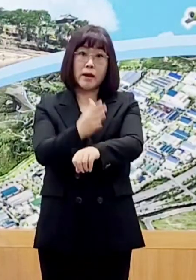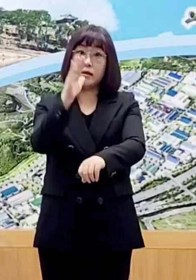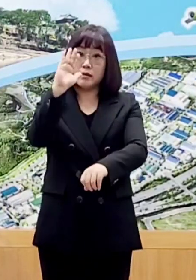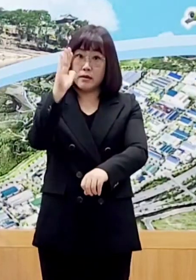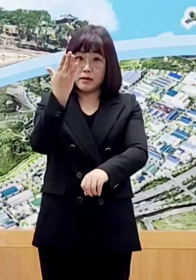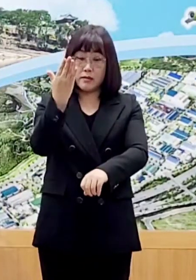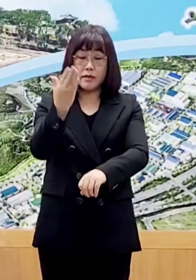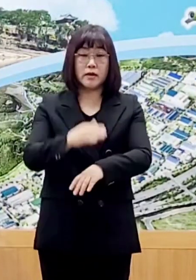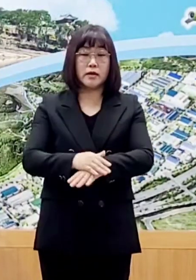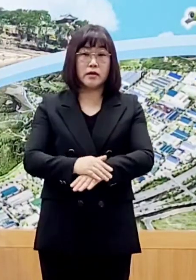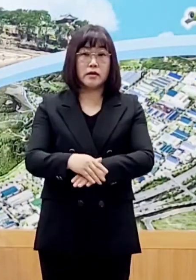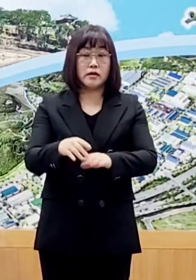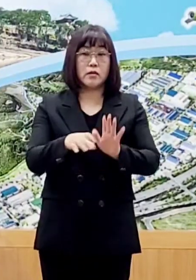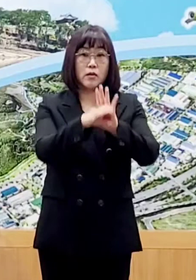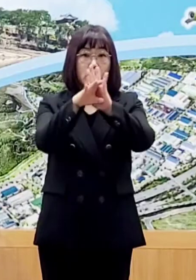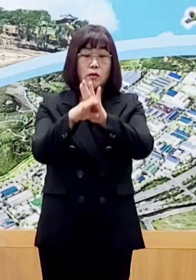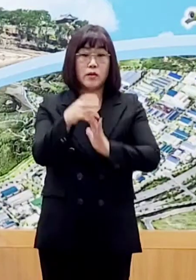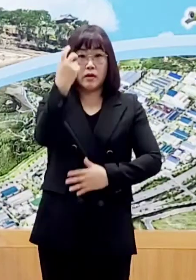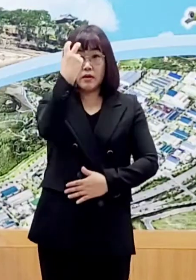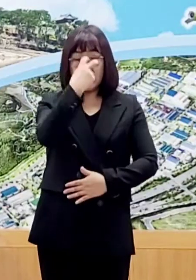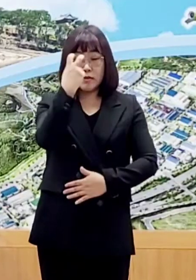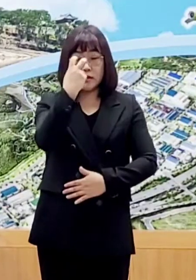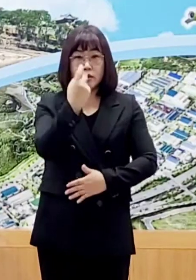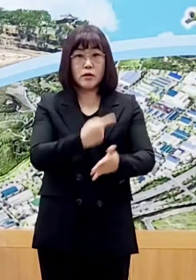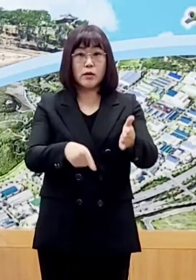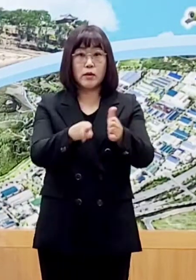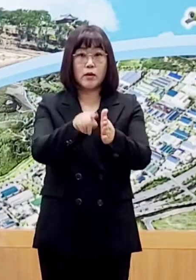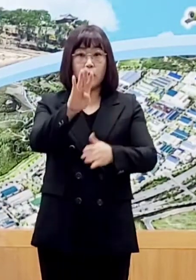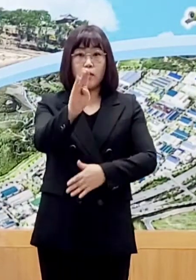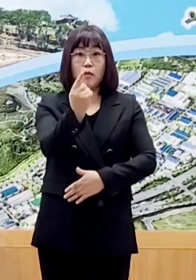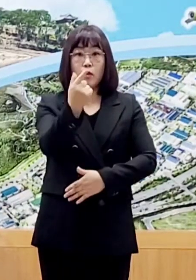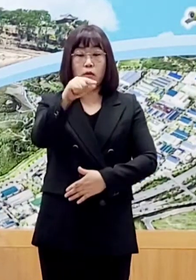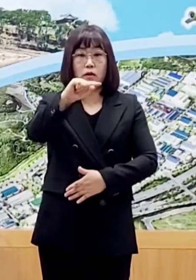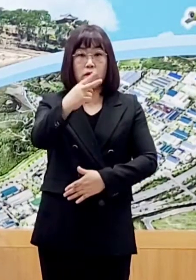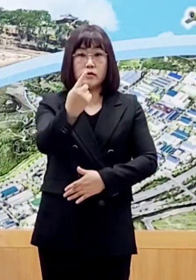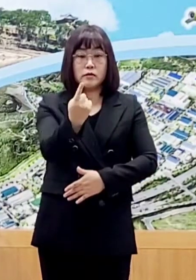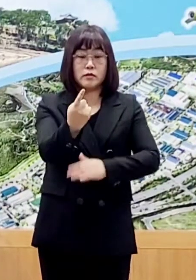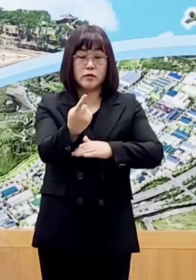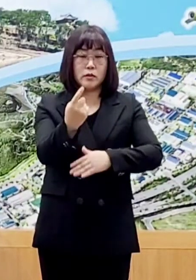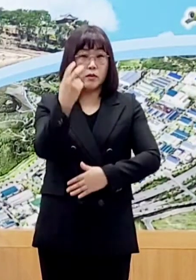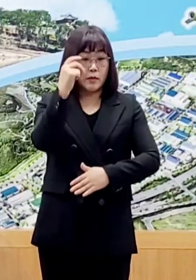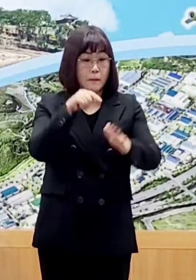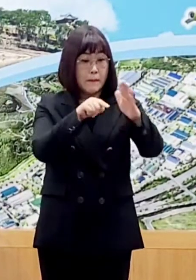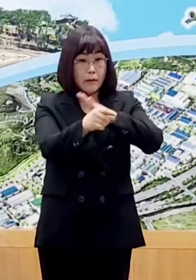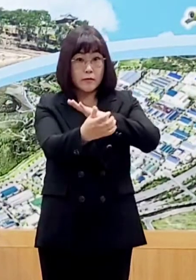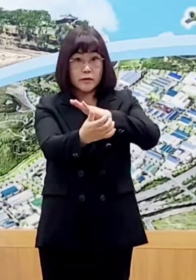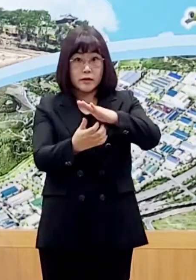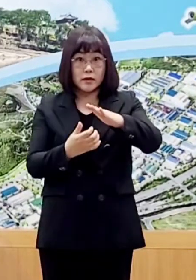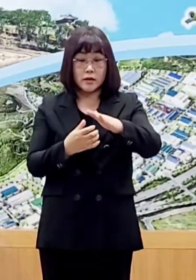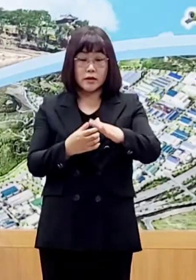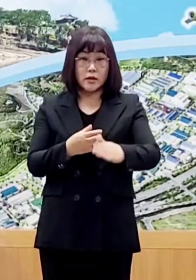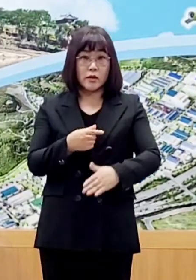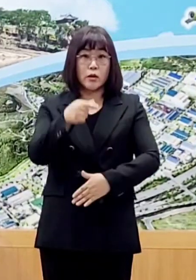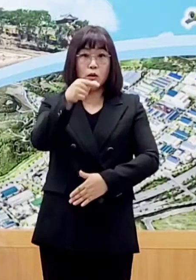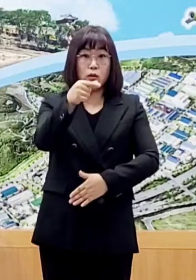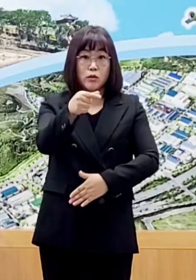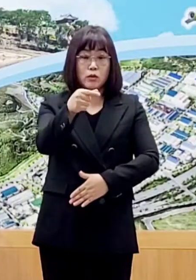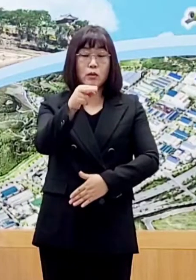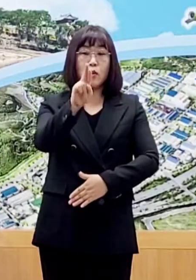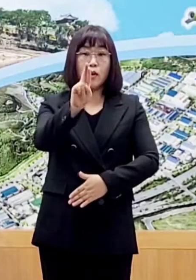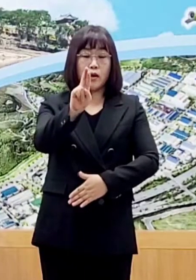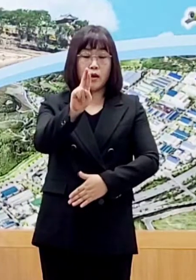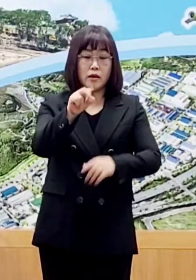코로나19 진단검사를 위해 보건소 선별진료소를 방문하시기 전이라도 QR코드 또는